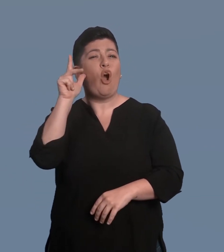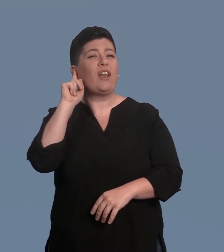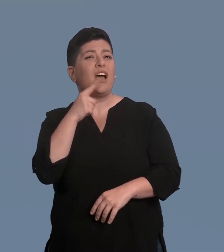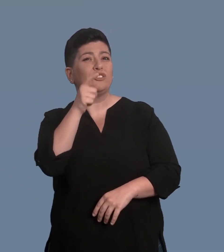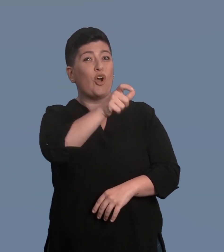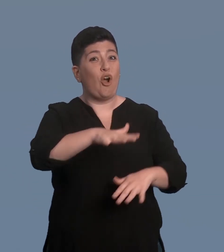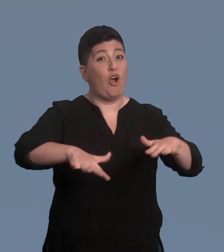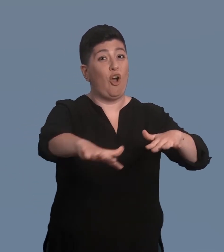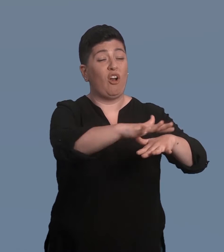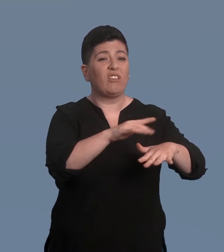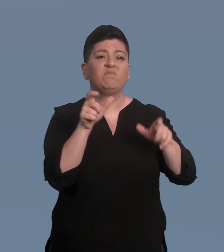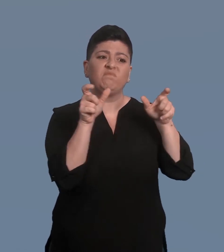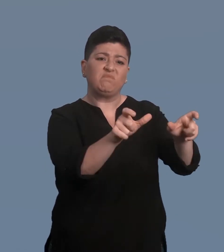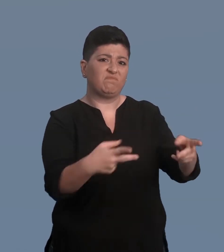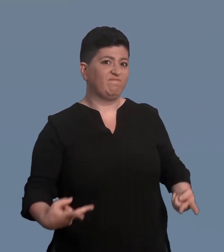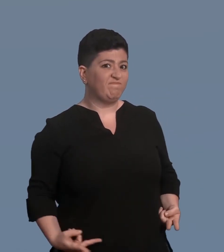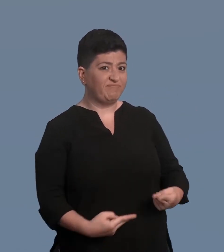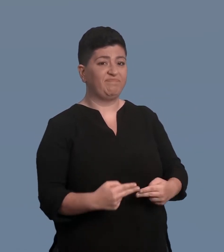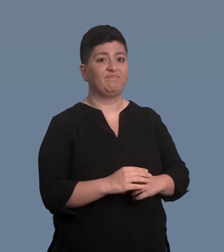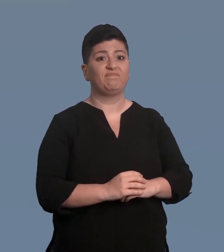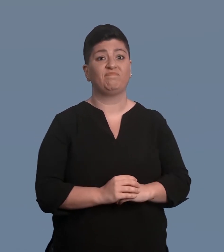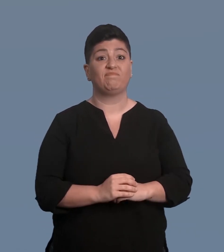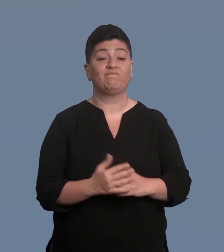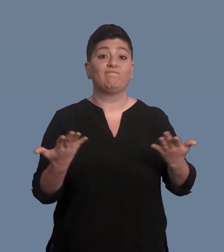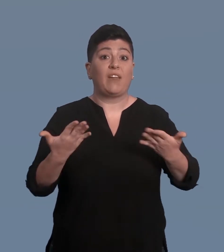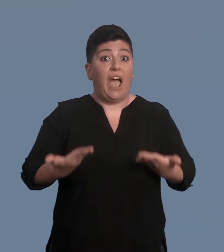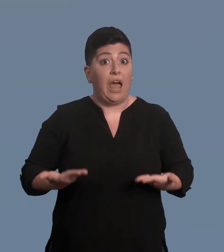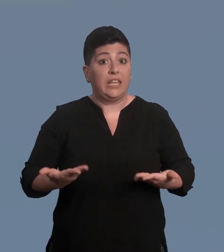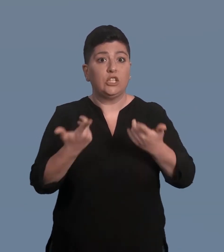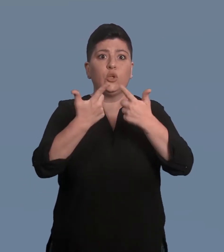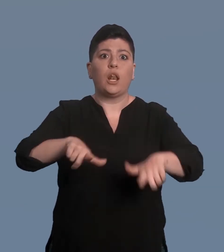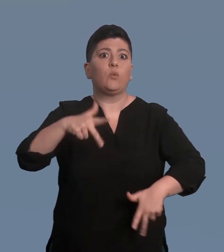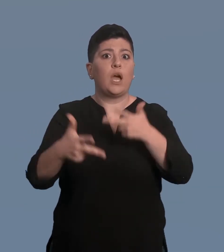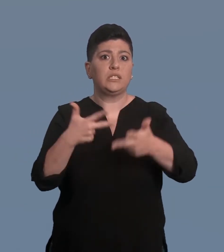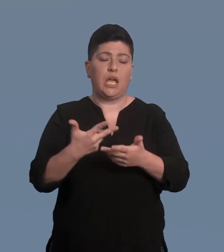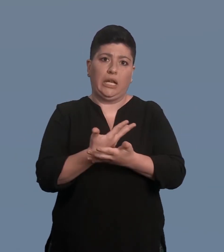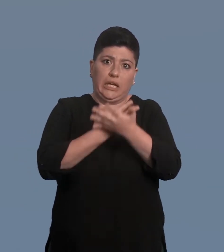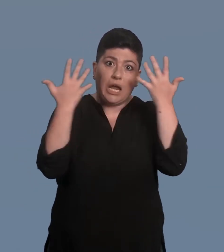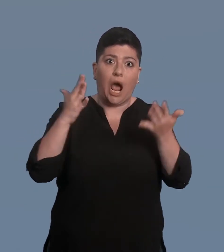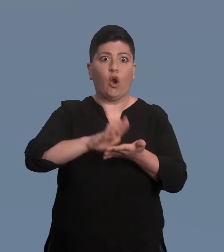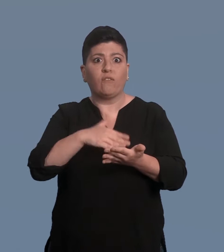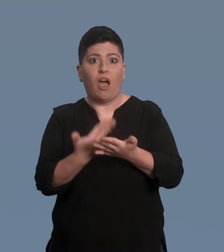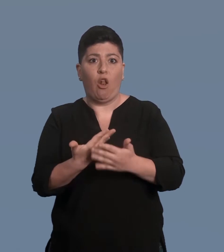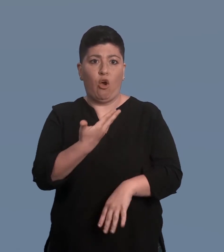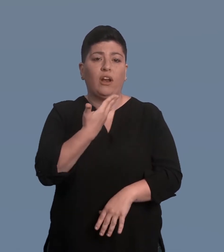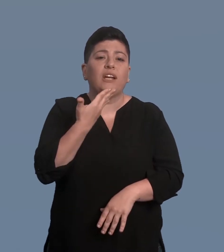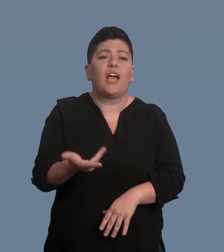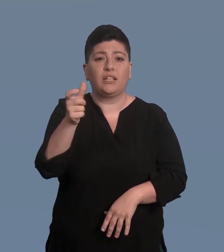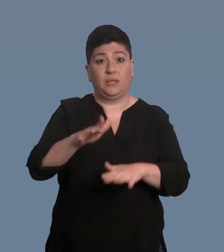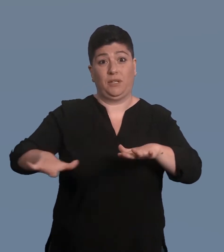vittima di violenza nelle scuole per sordi. E donne sorde sono state obbligate a sterilizzarsi. Oggi è indiscusso che la lingua dei segni